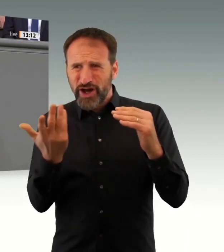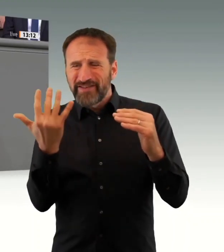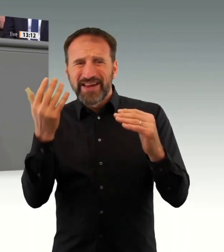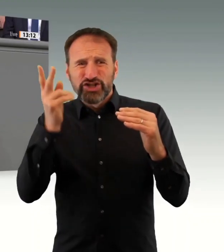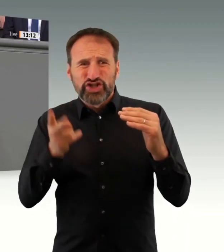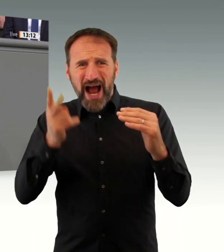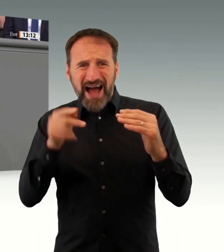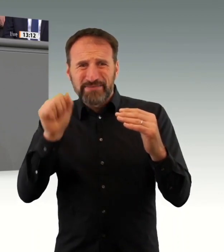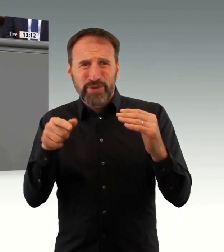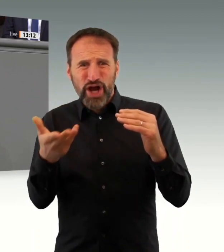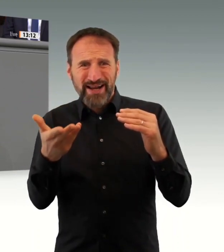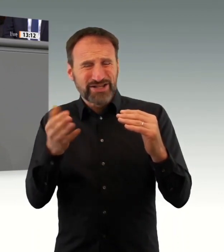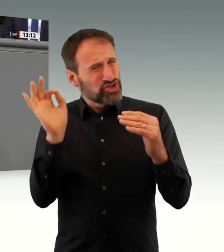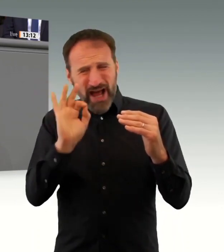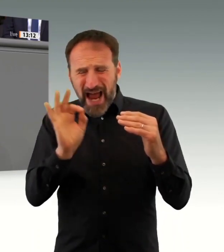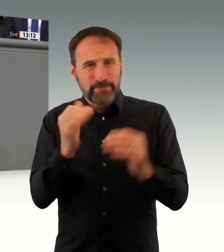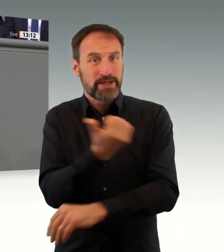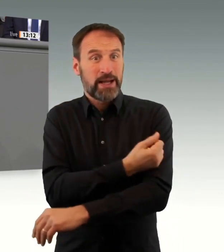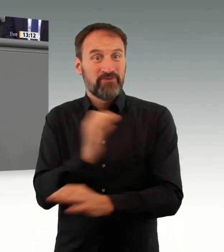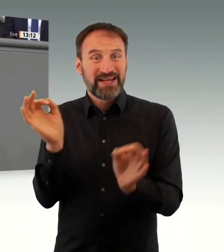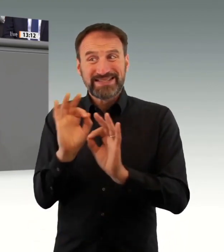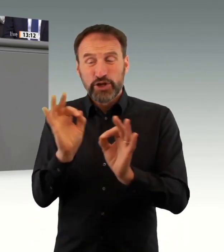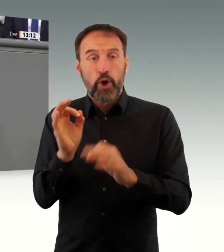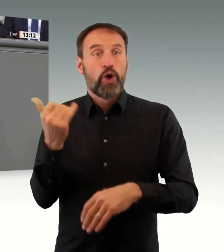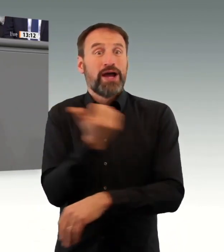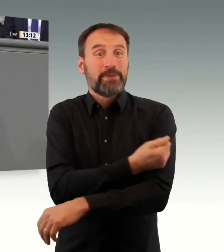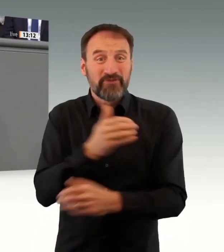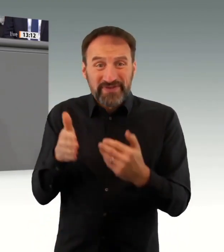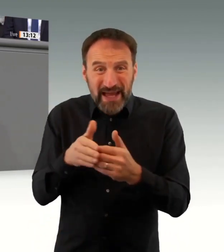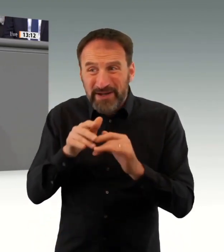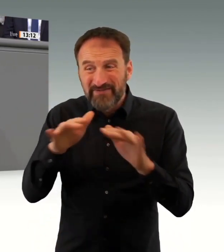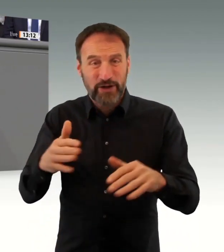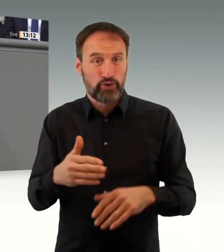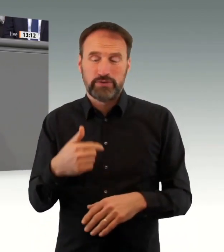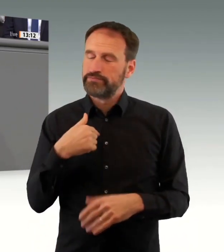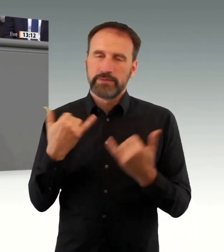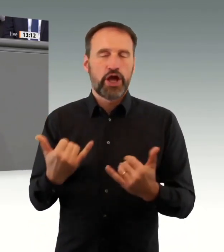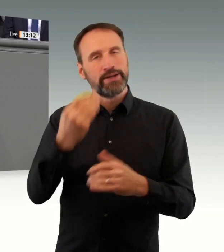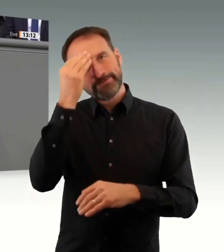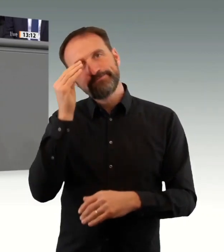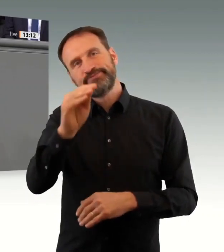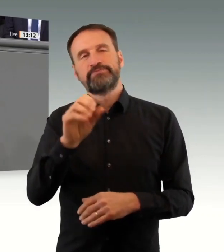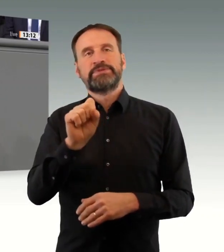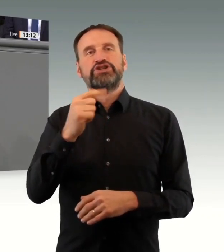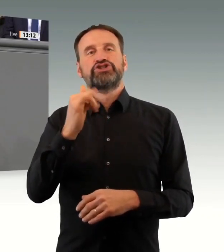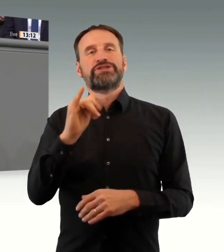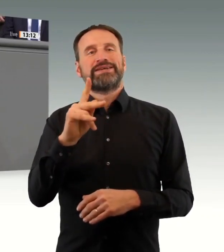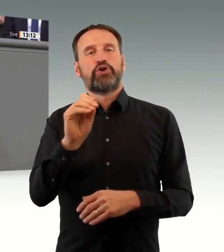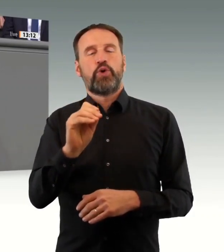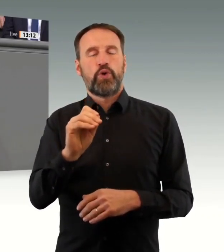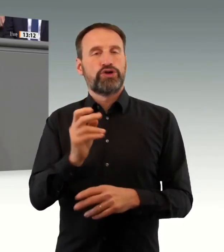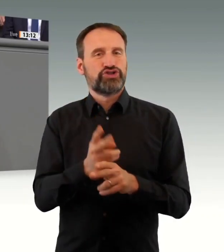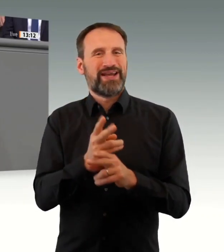Ich wende mich heute explizit an die Stiko, weil ich von den verblendeten Menschen dieses Hauses hier, von der verblendeten